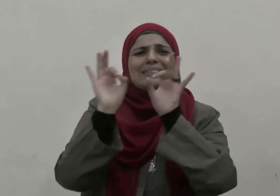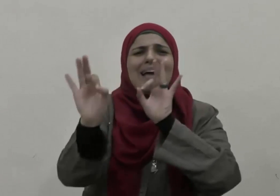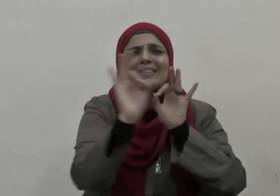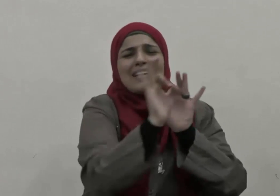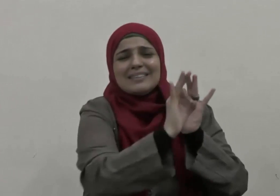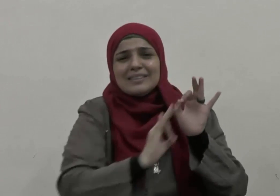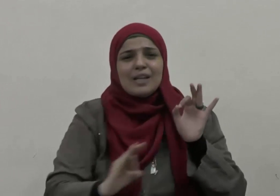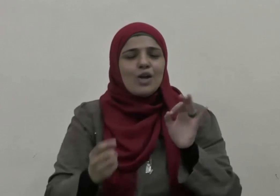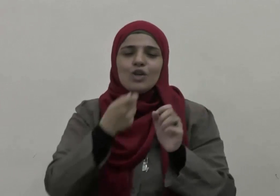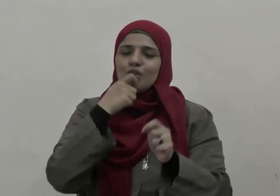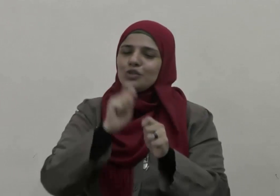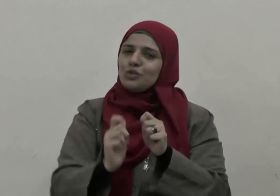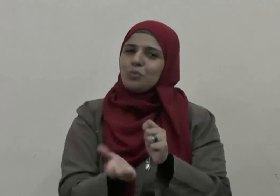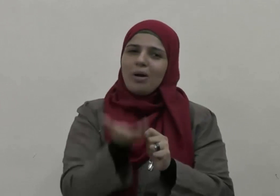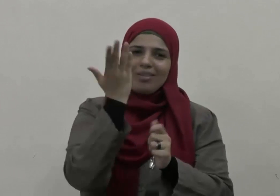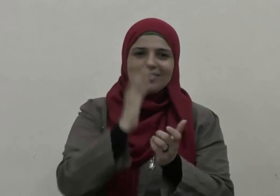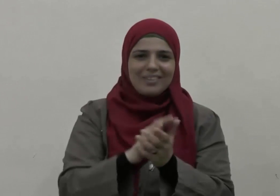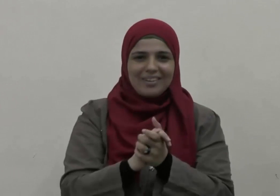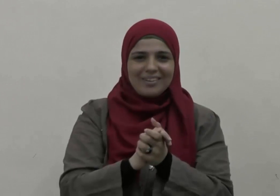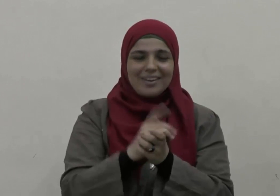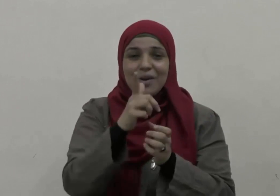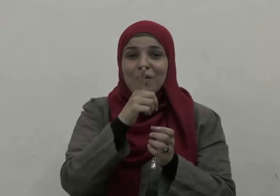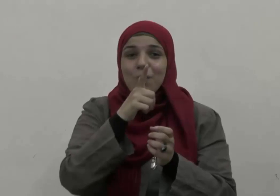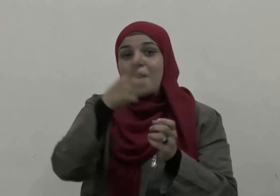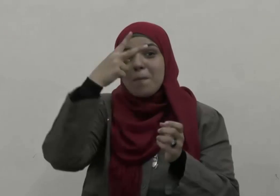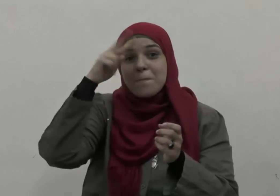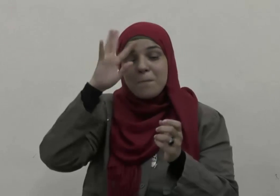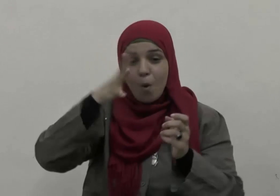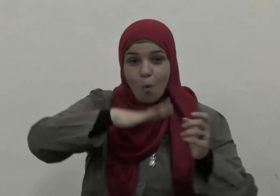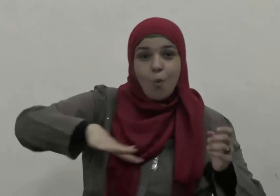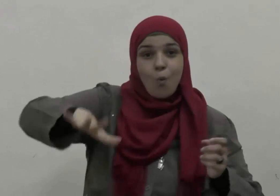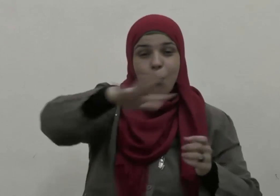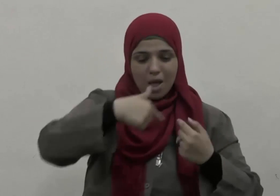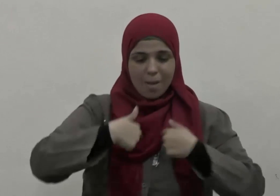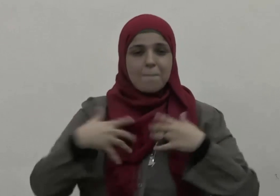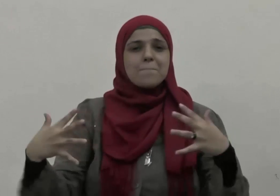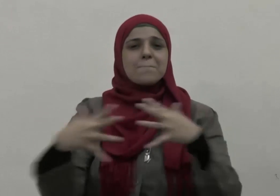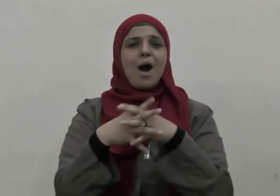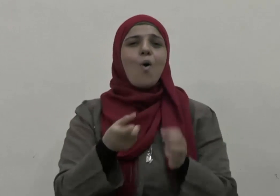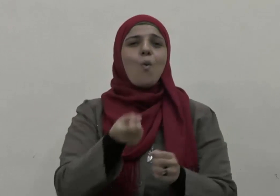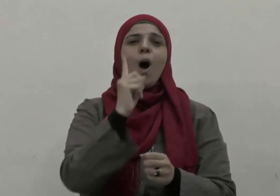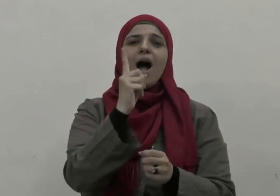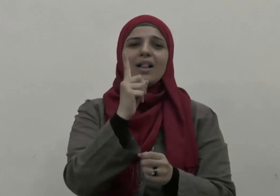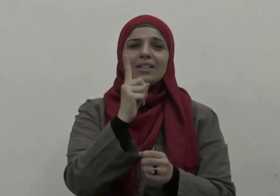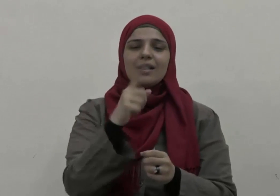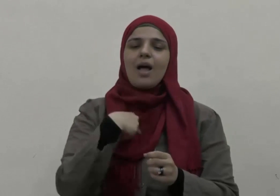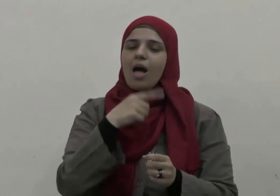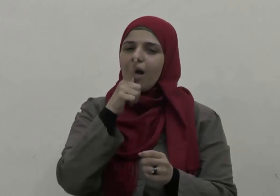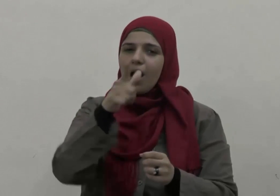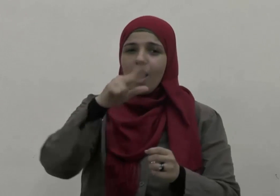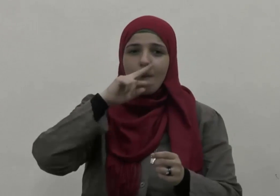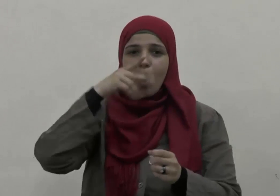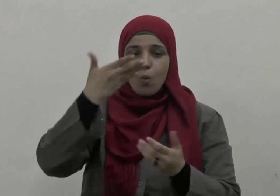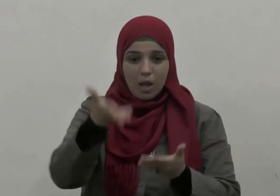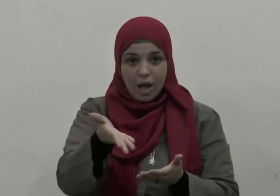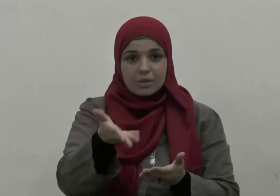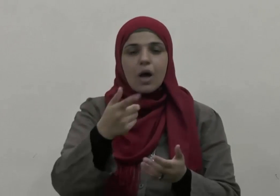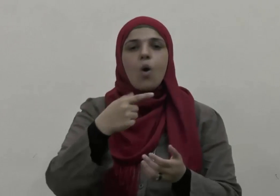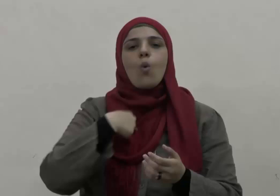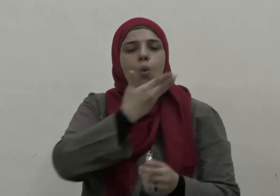إناء واحد بالسوية فهم مني وأنا منهم أقول قولي هذا